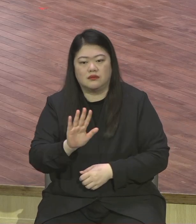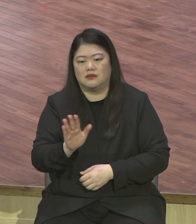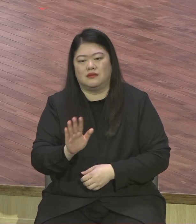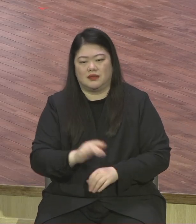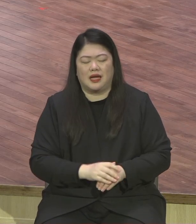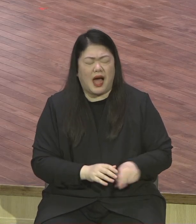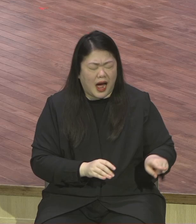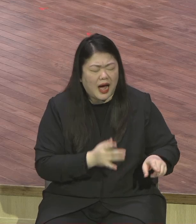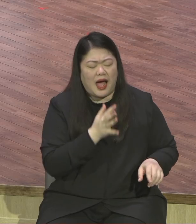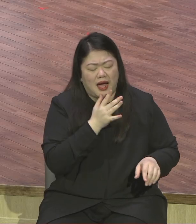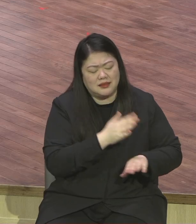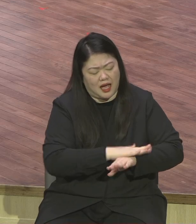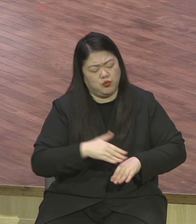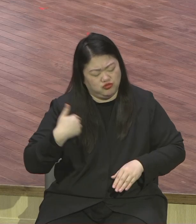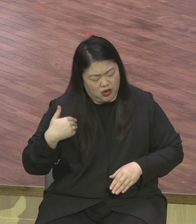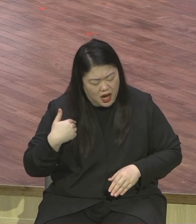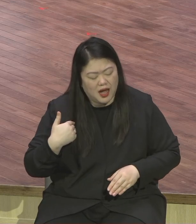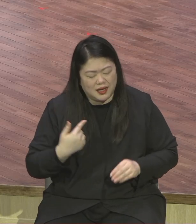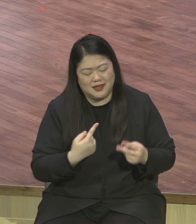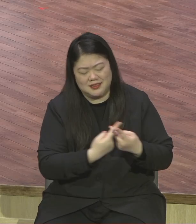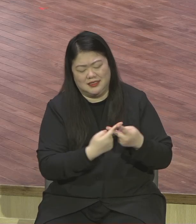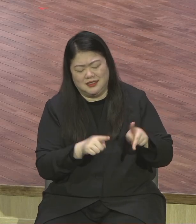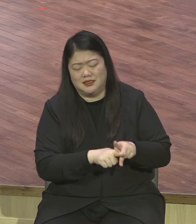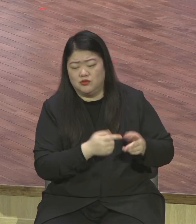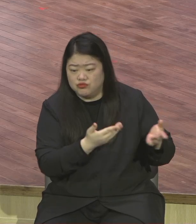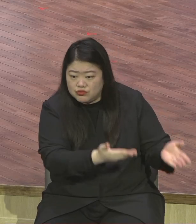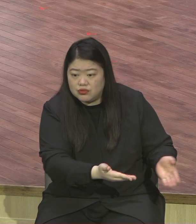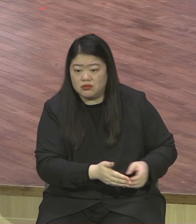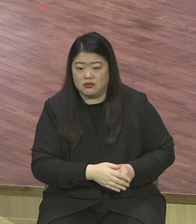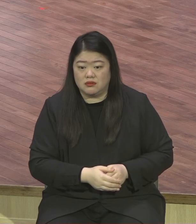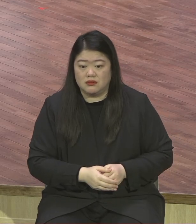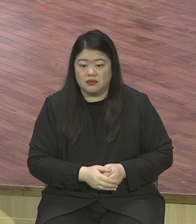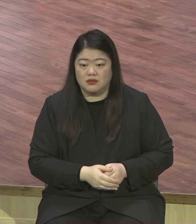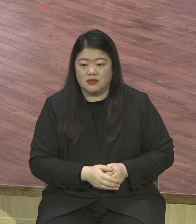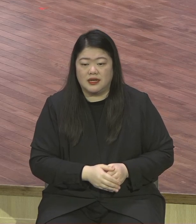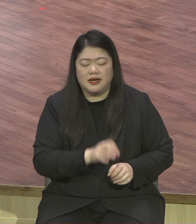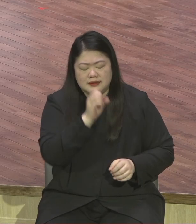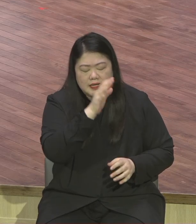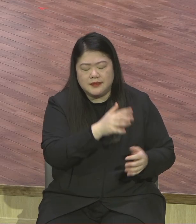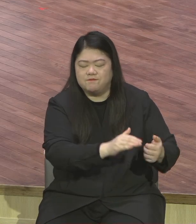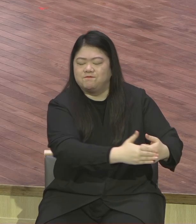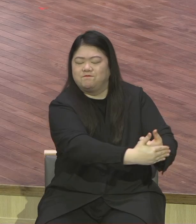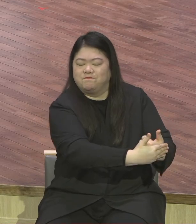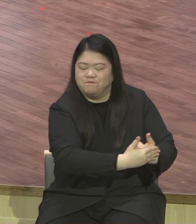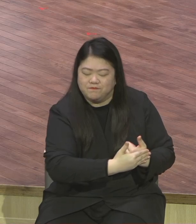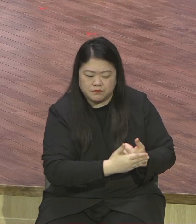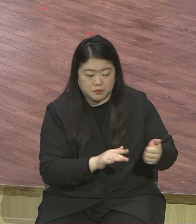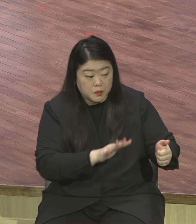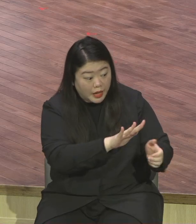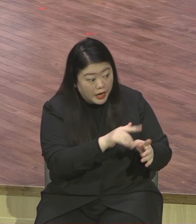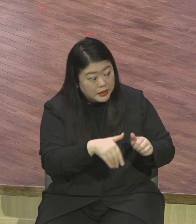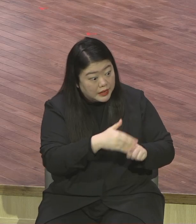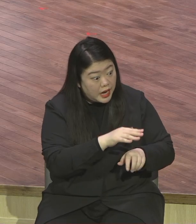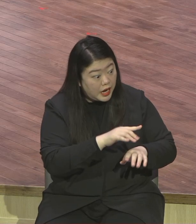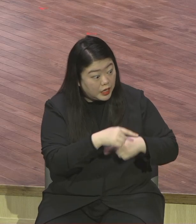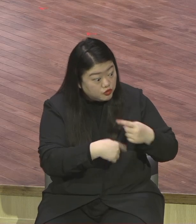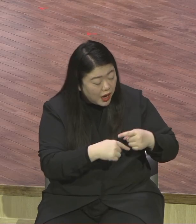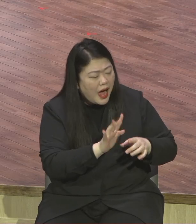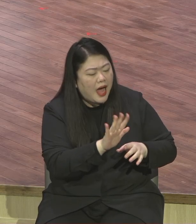그 사람의 상처 주지 말고 받아주시 바랍니다 이해하고 받아줘요 왜냐